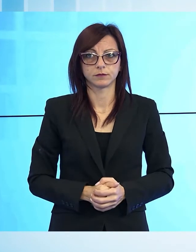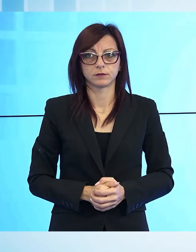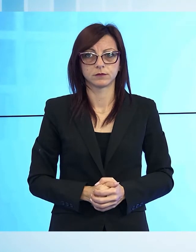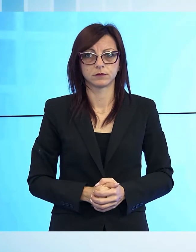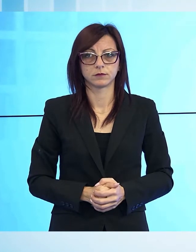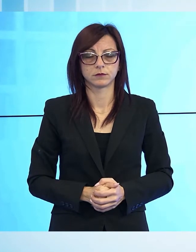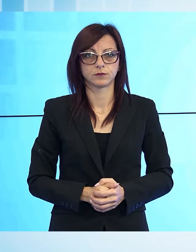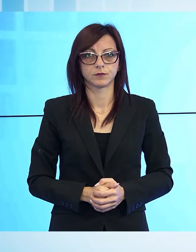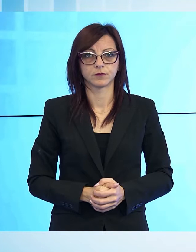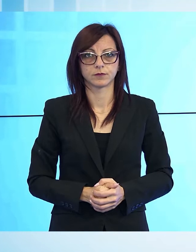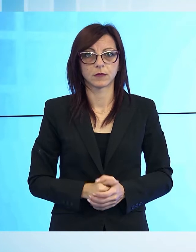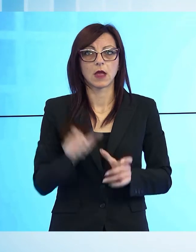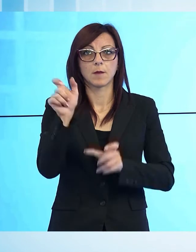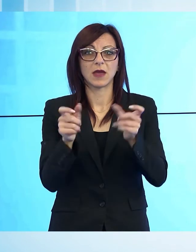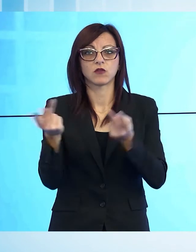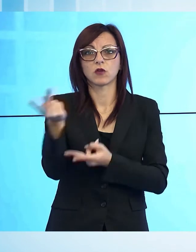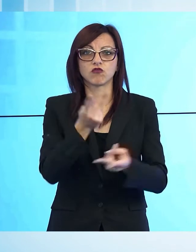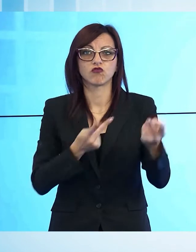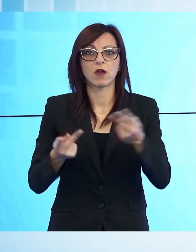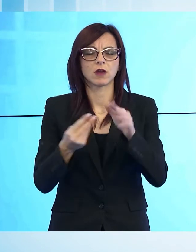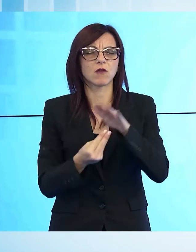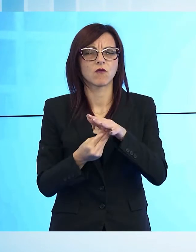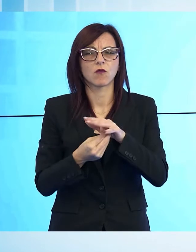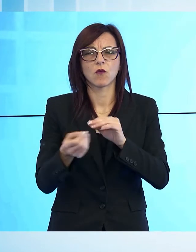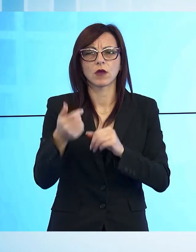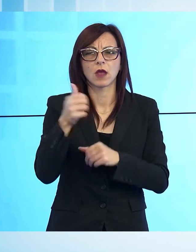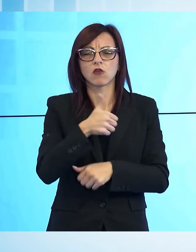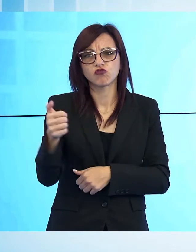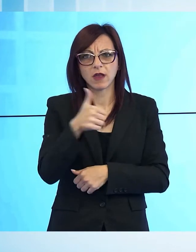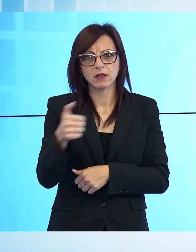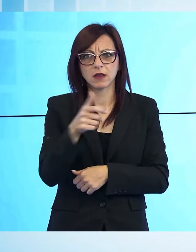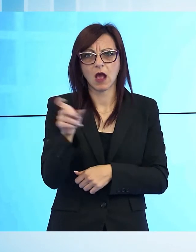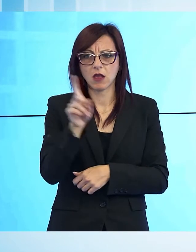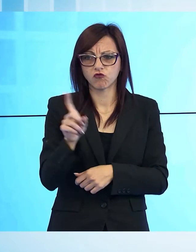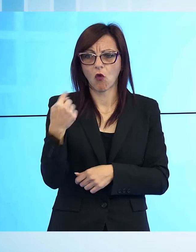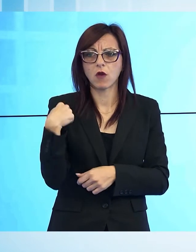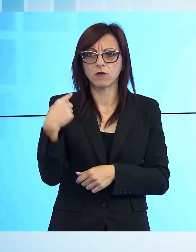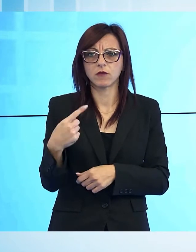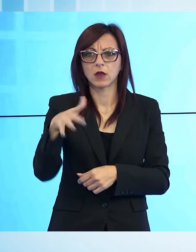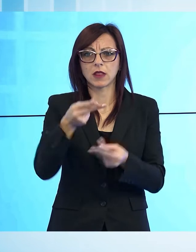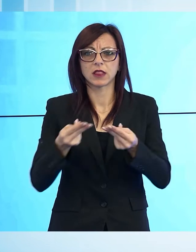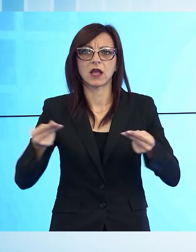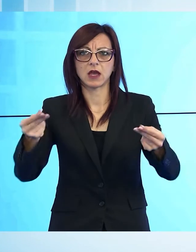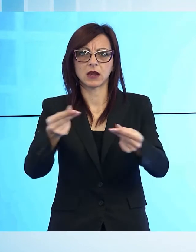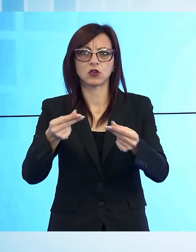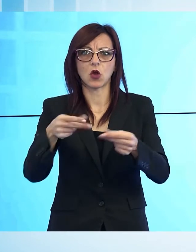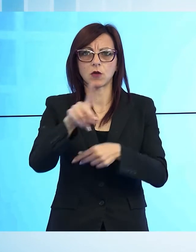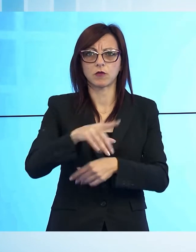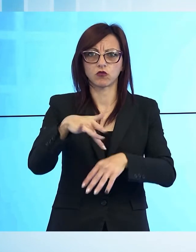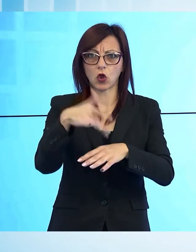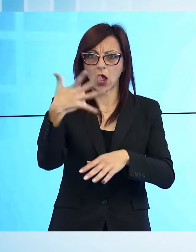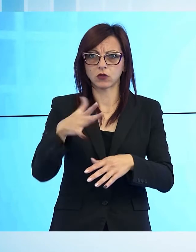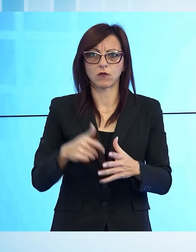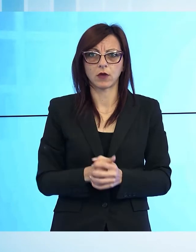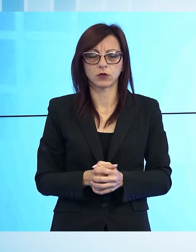I cercatori di funghi sono centinaia in questi giorni sul territorio provinciale, purtroppo però